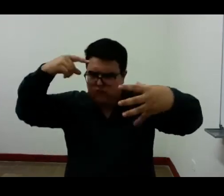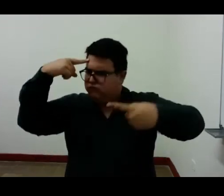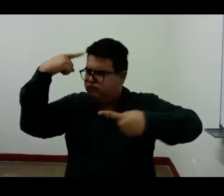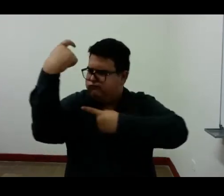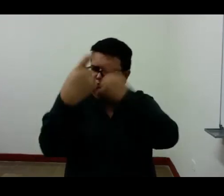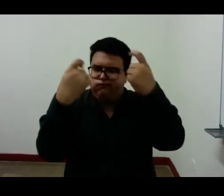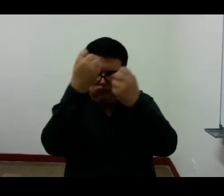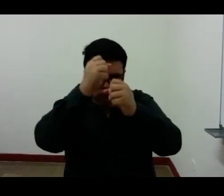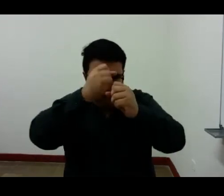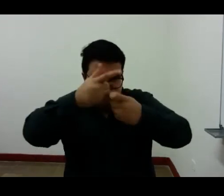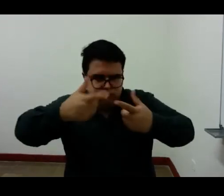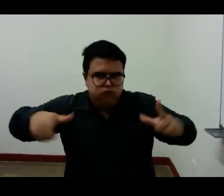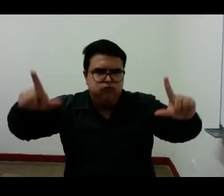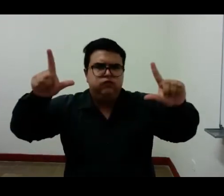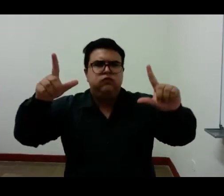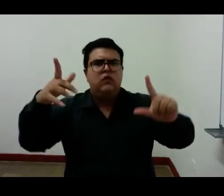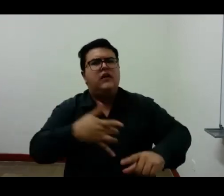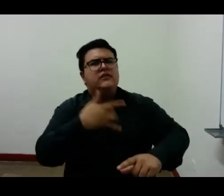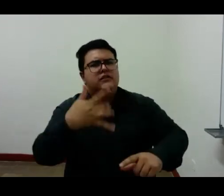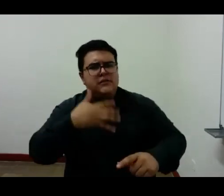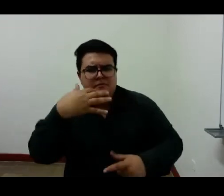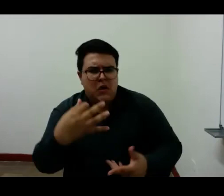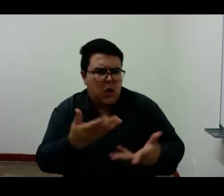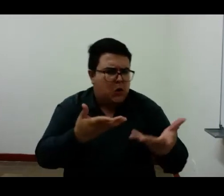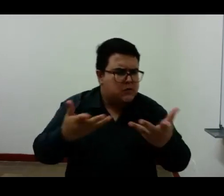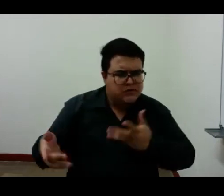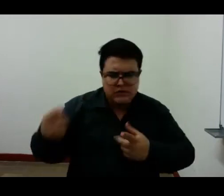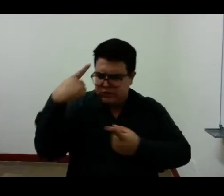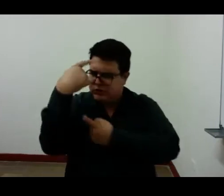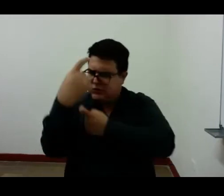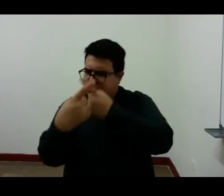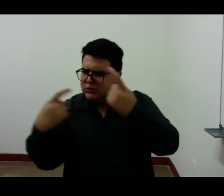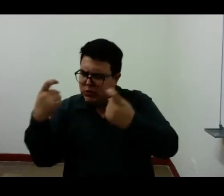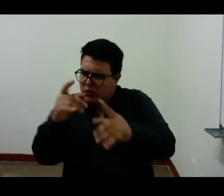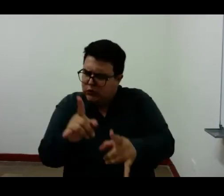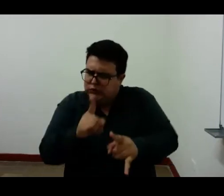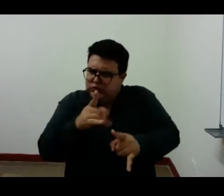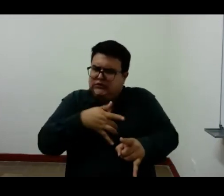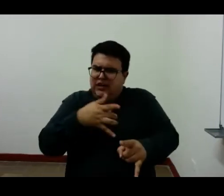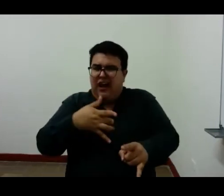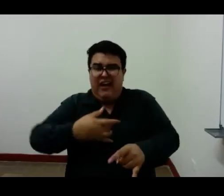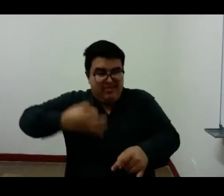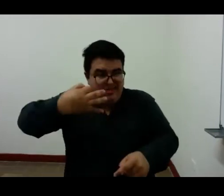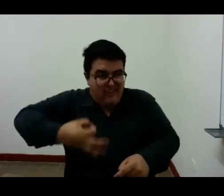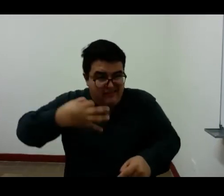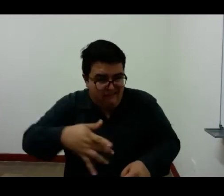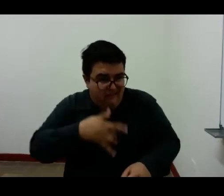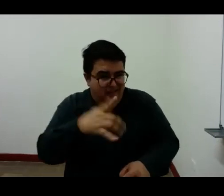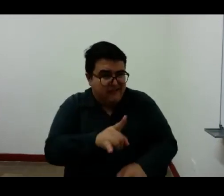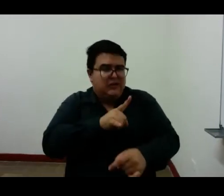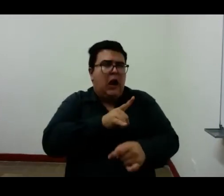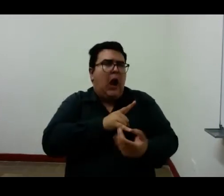no siempre no siempre consigo sentir lo que debo sentir